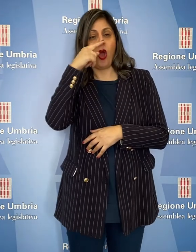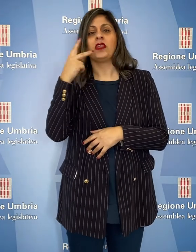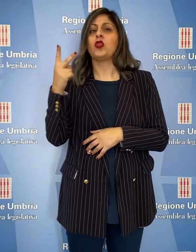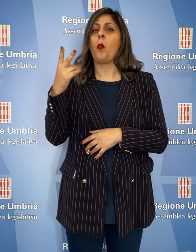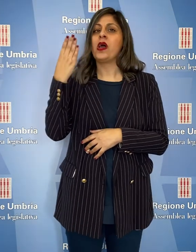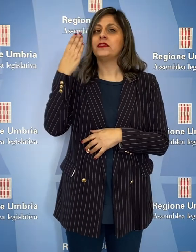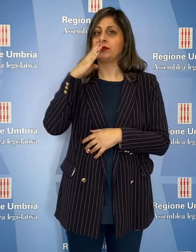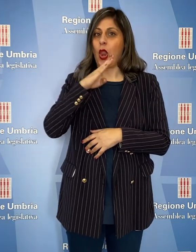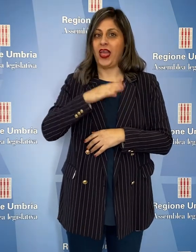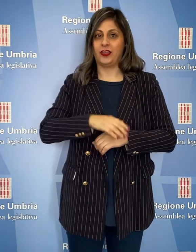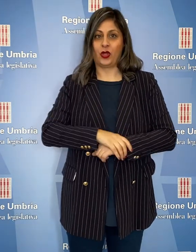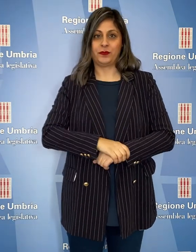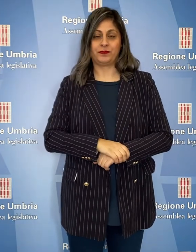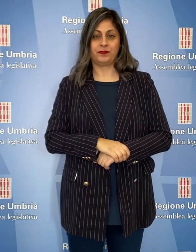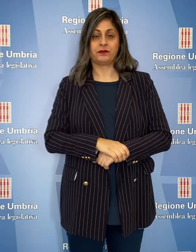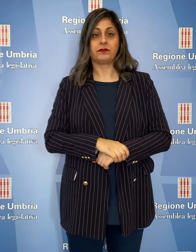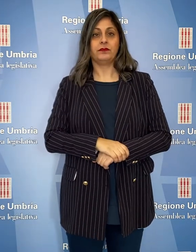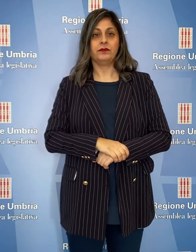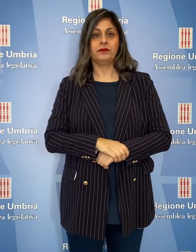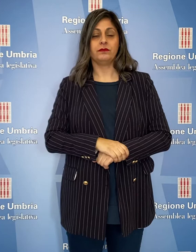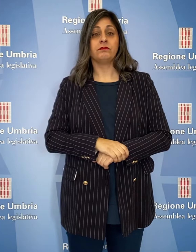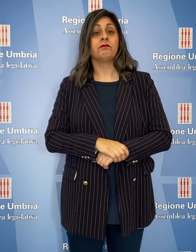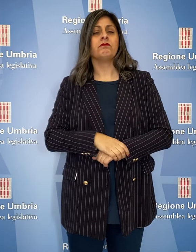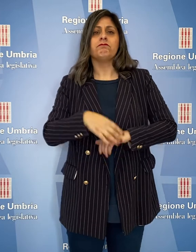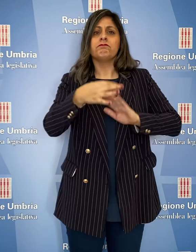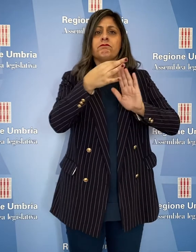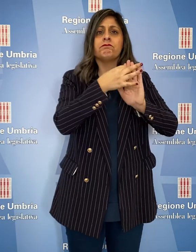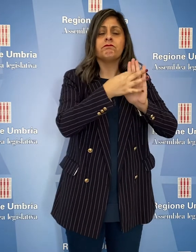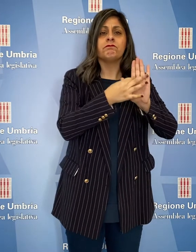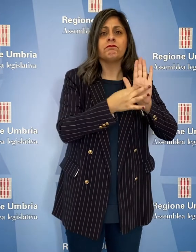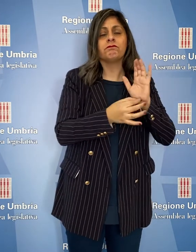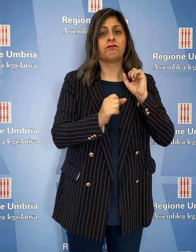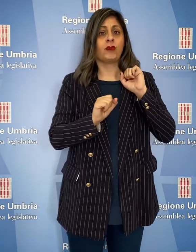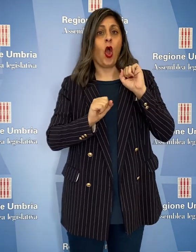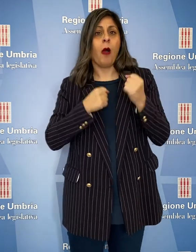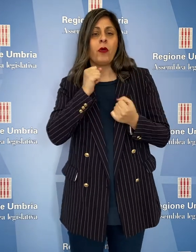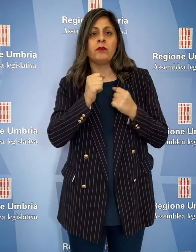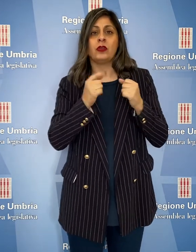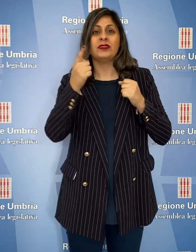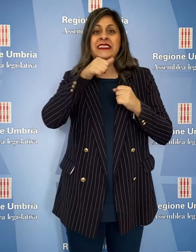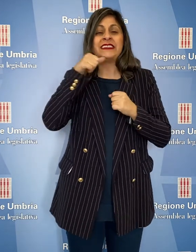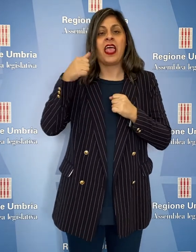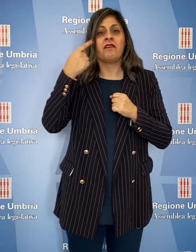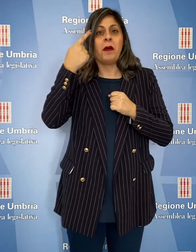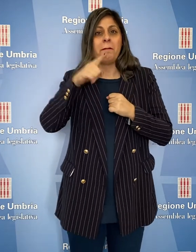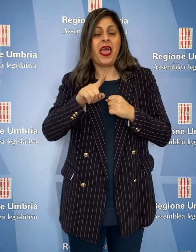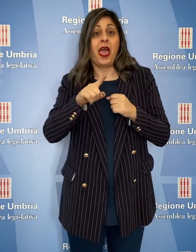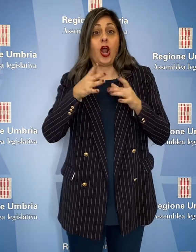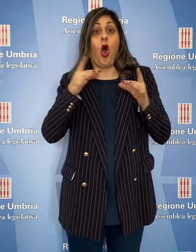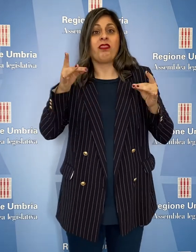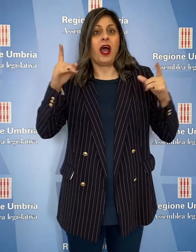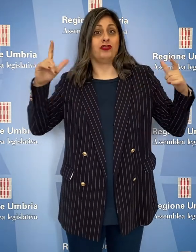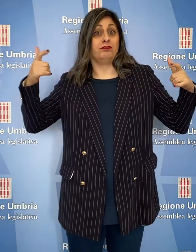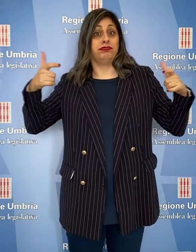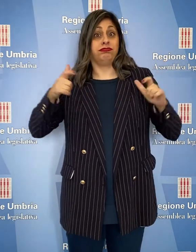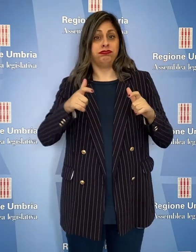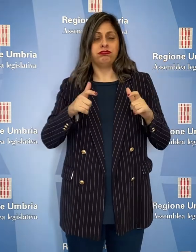e 2 a Spoleto. L'indicazione delle misure da adottare per contenere il contagio non